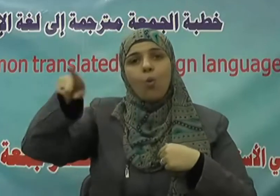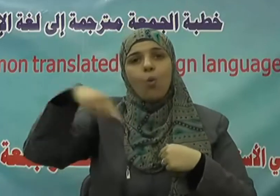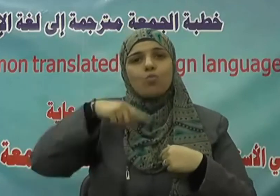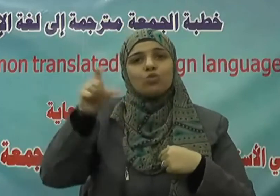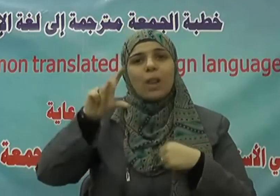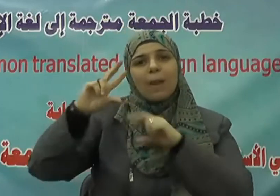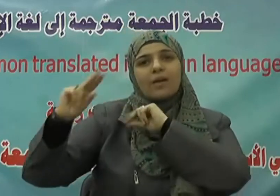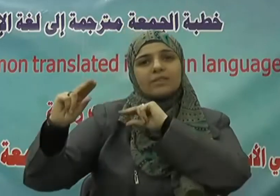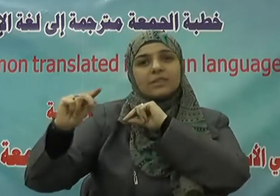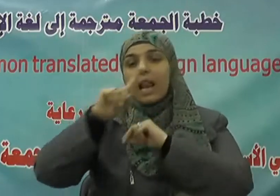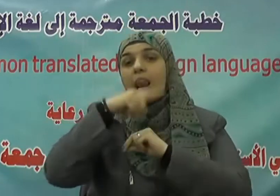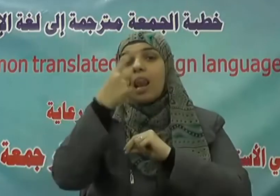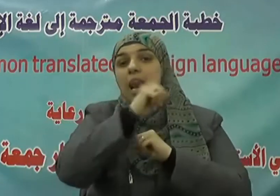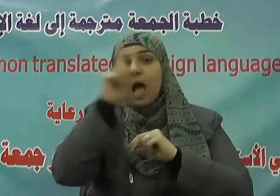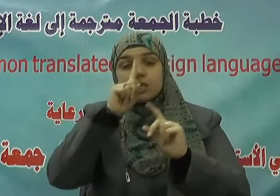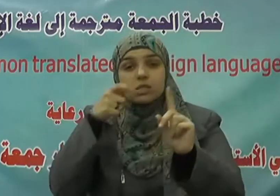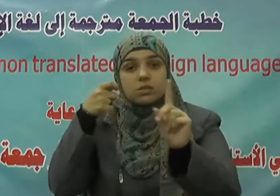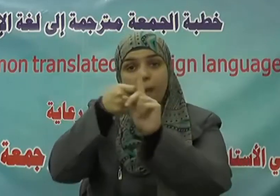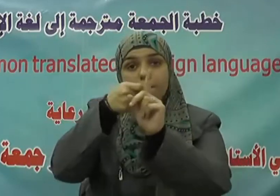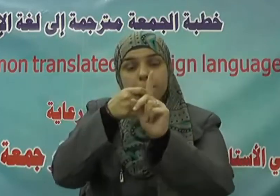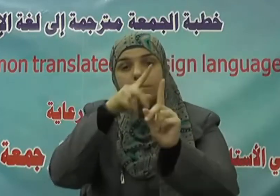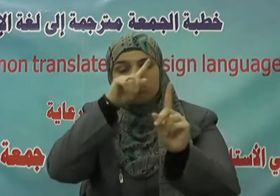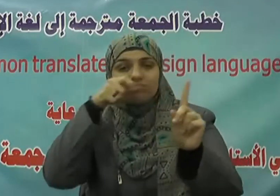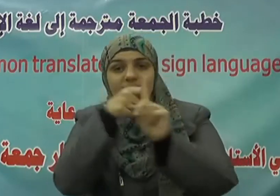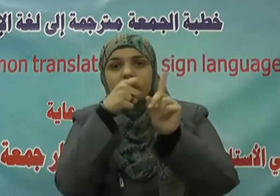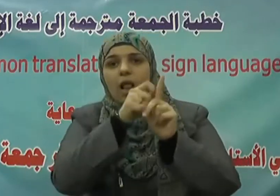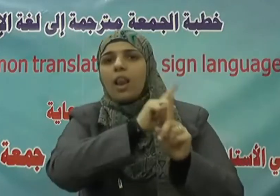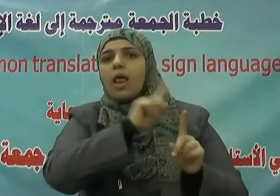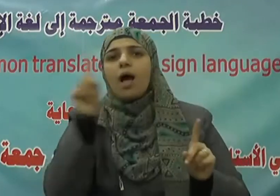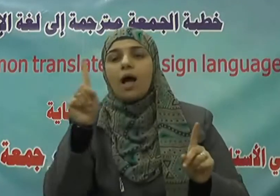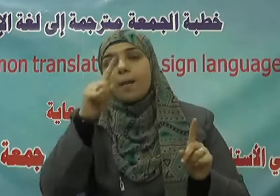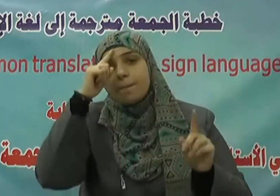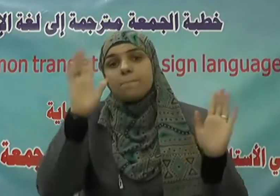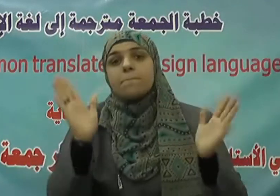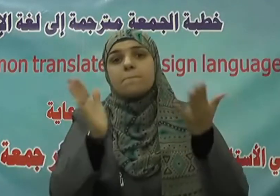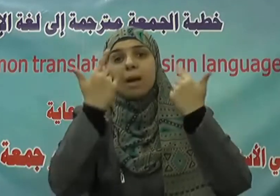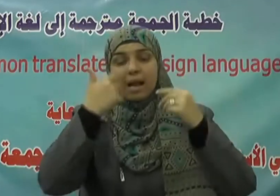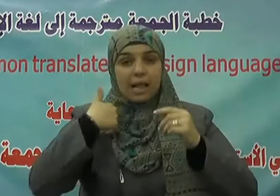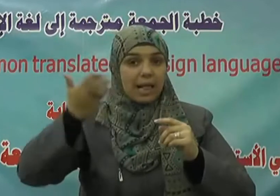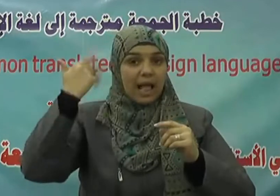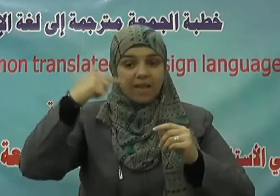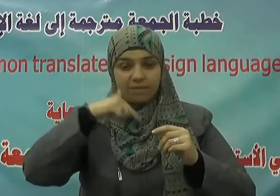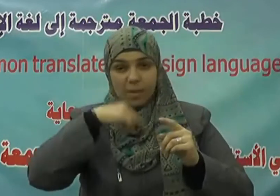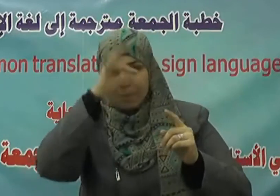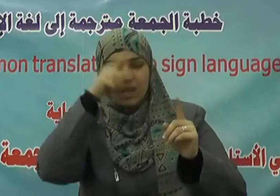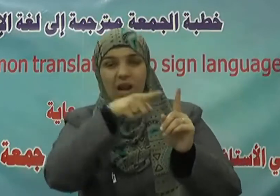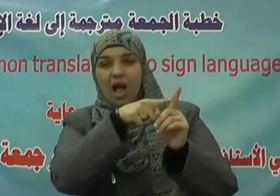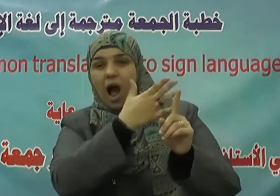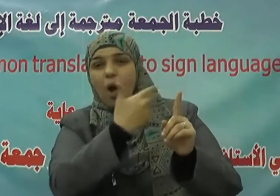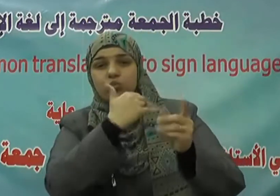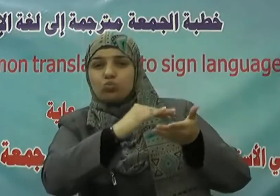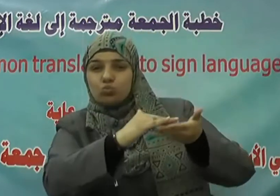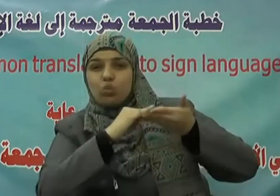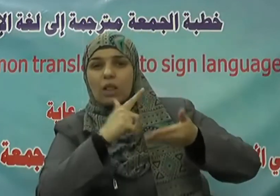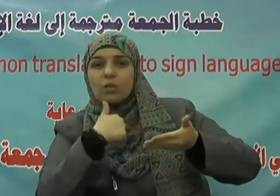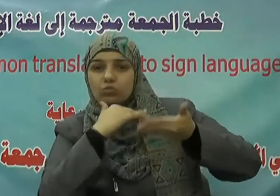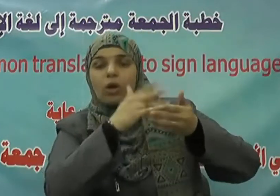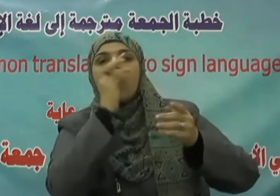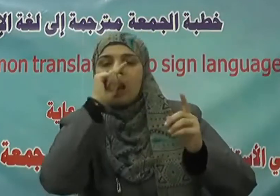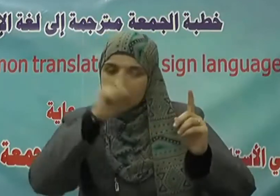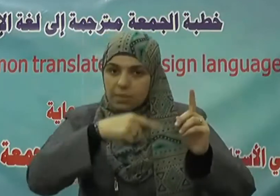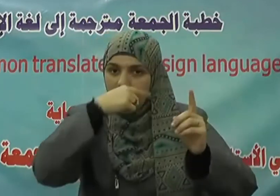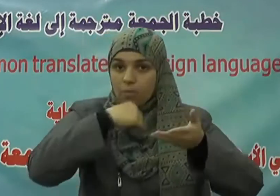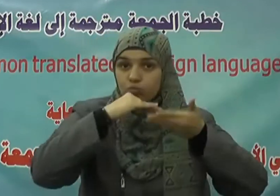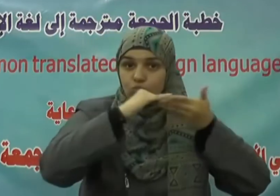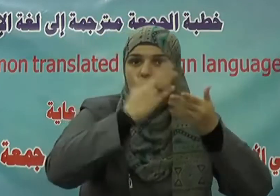يظلمه ولا يسلمه ومن كان في حاجة أخيه كان الله في حاجته